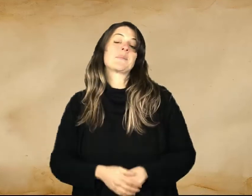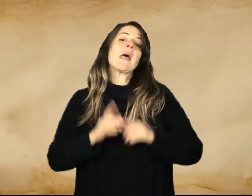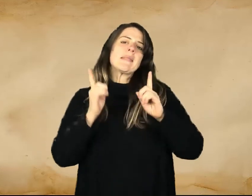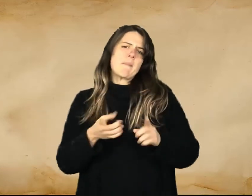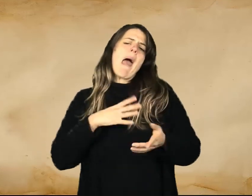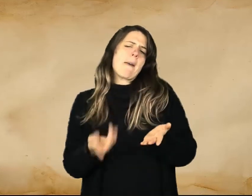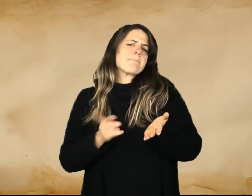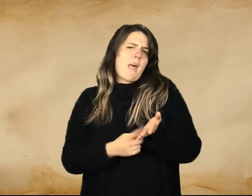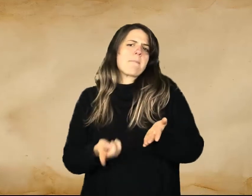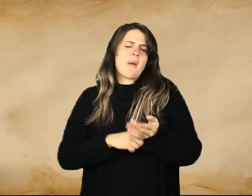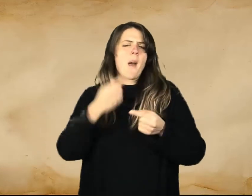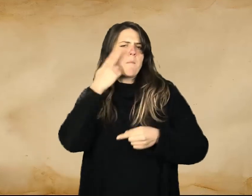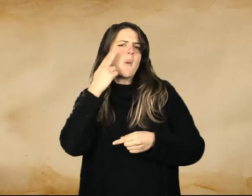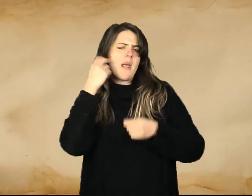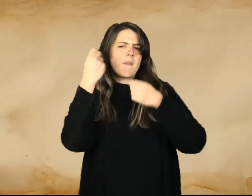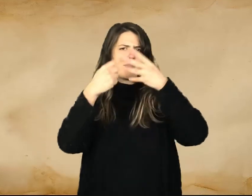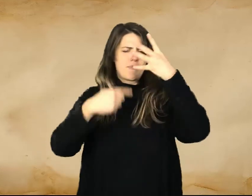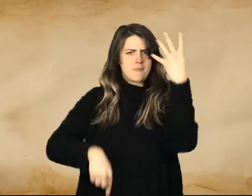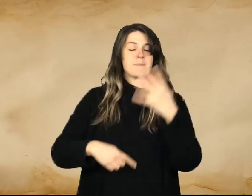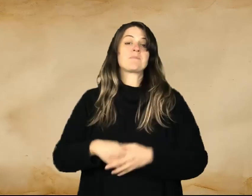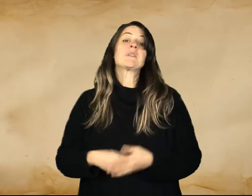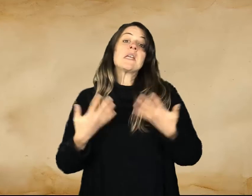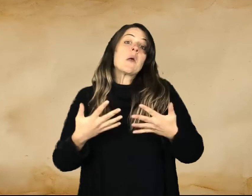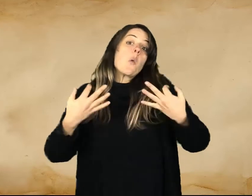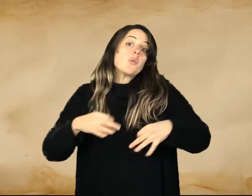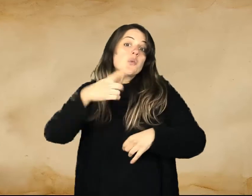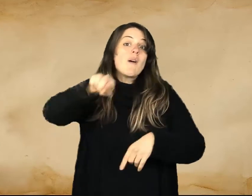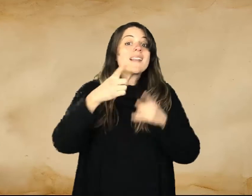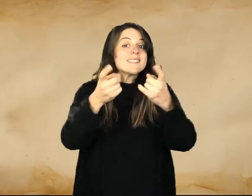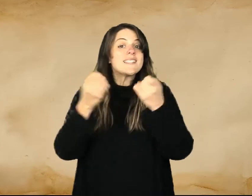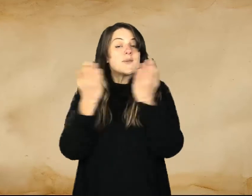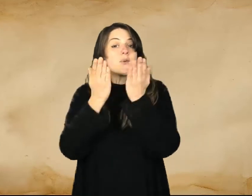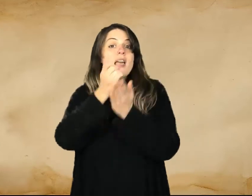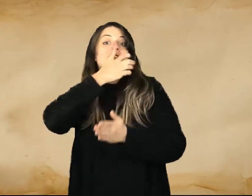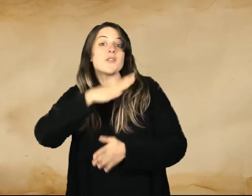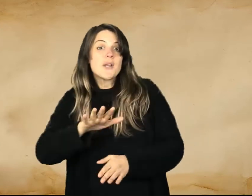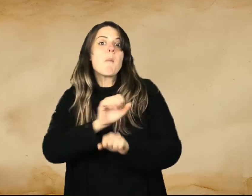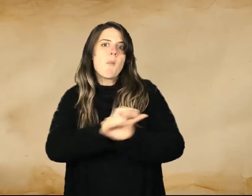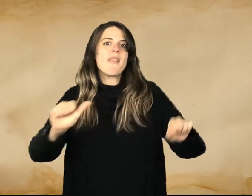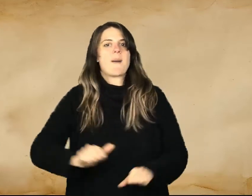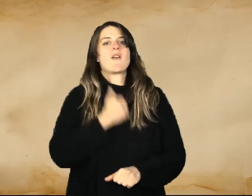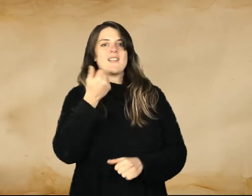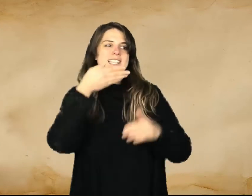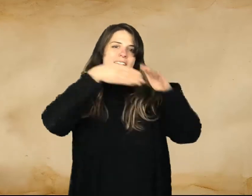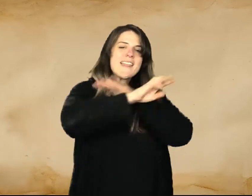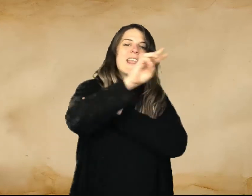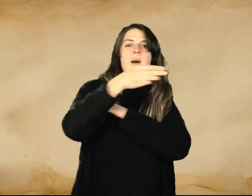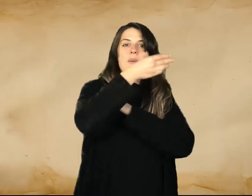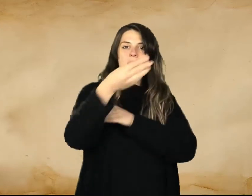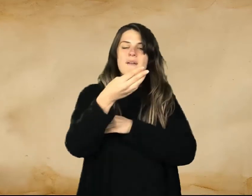En el video se habla de muchos otros problemas. Si justo ustedes necesitan estudiar historia, pueden aprovechar y entrar